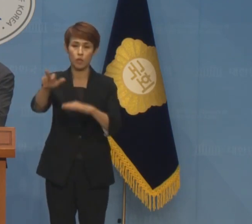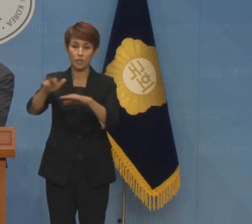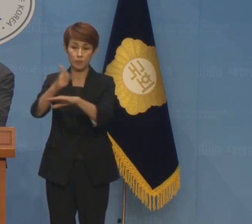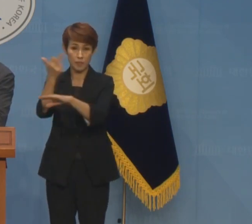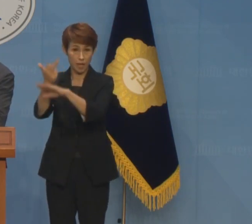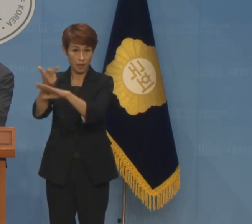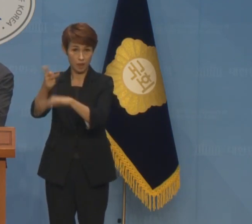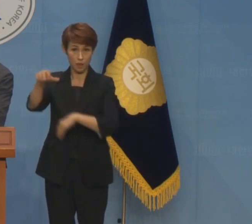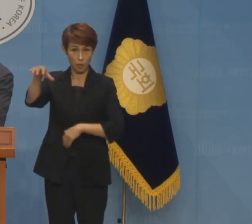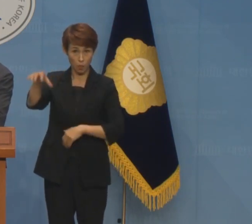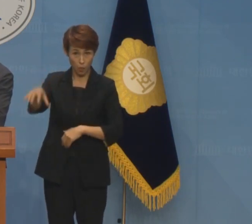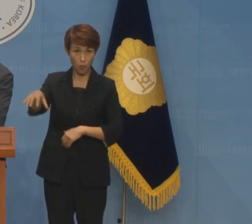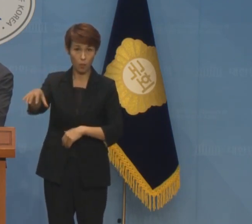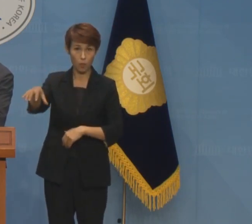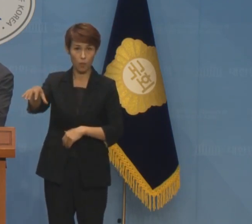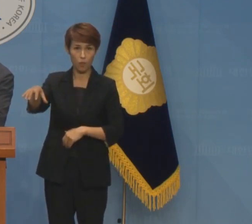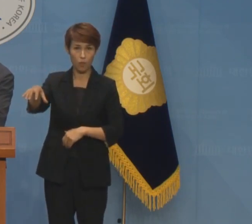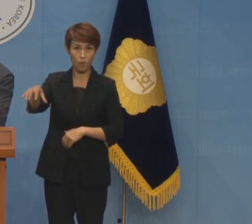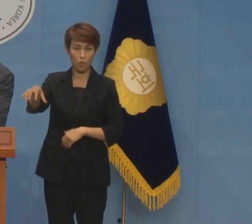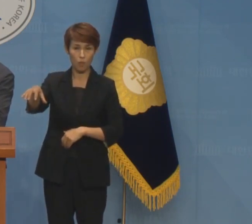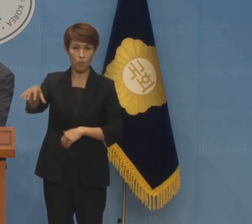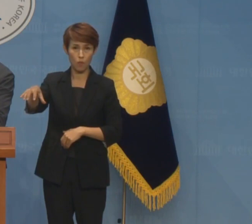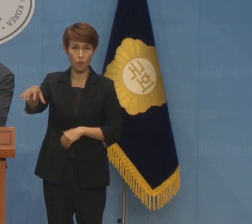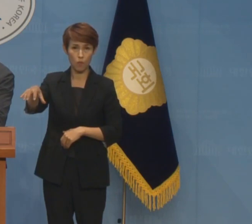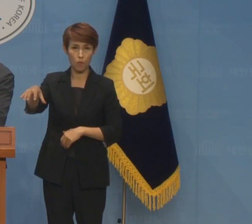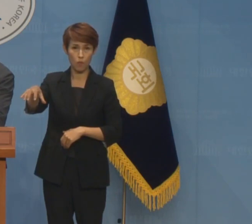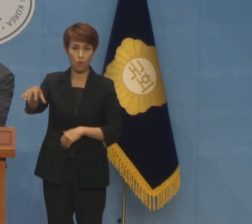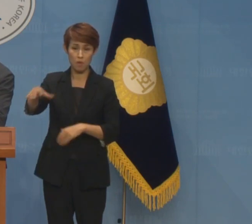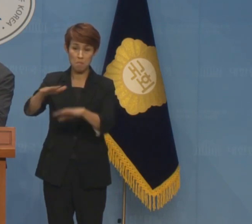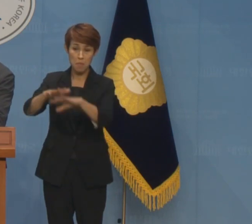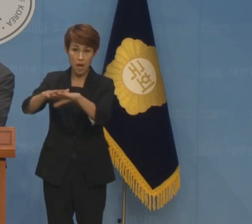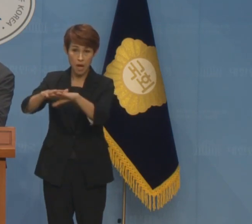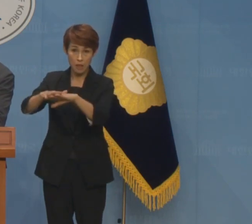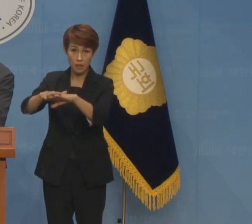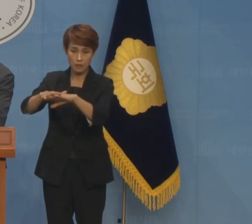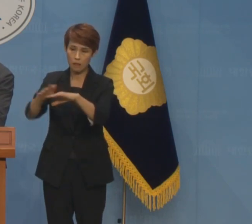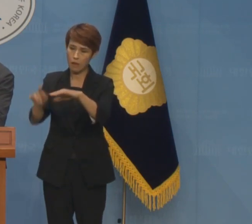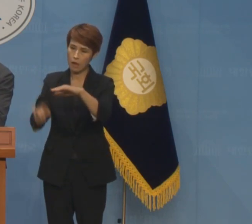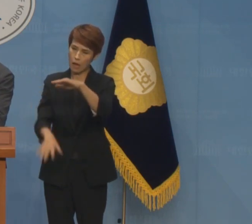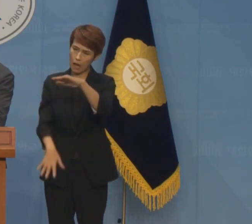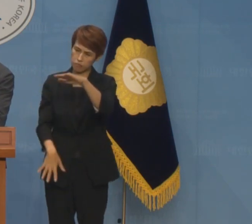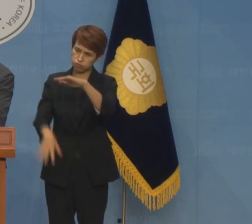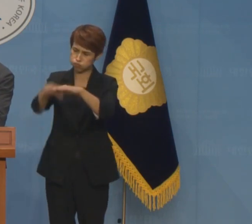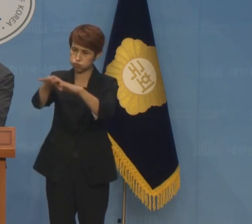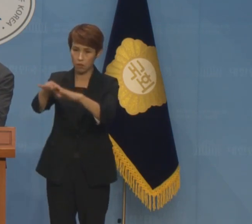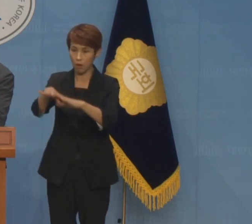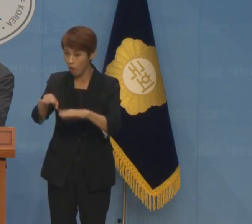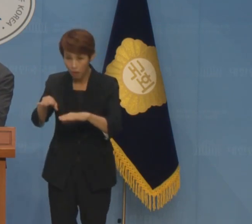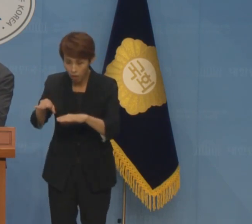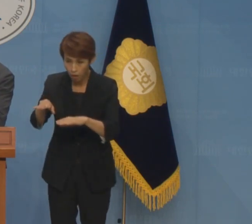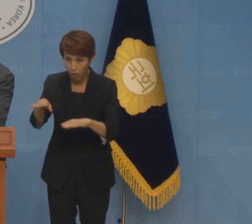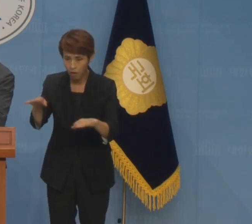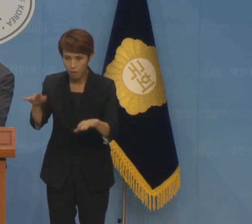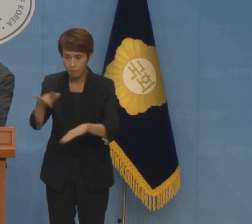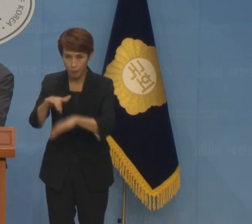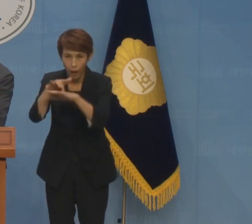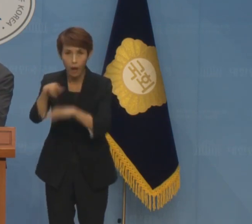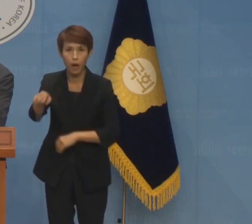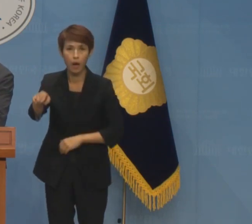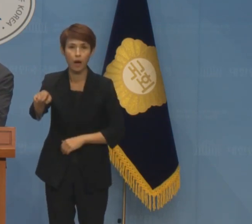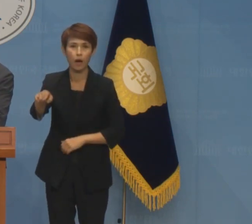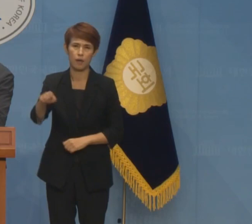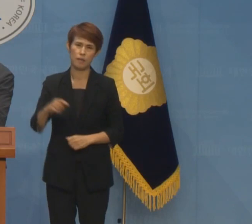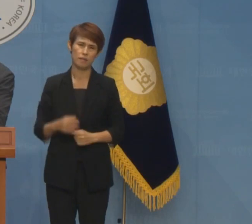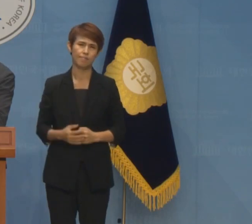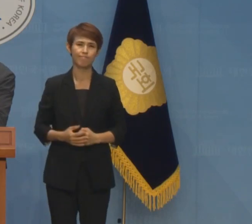주부를 포함한 많은 농경지가 아예 그냥 유실됐거나 떠내려가는